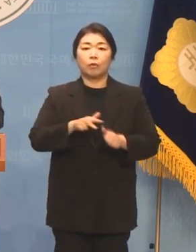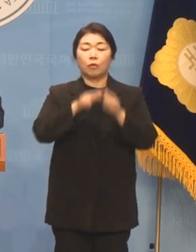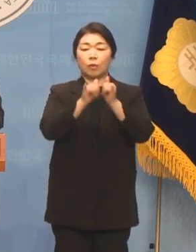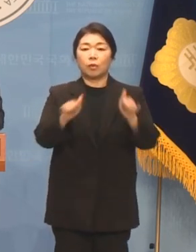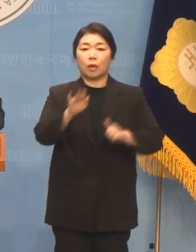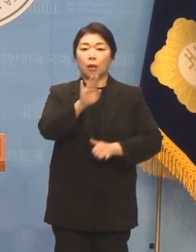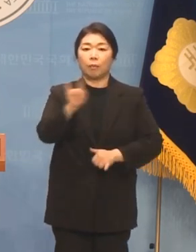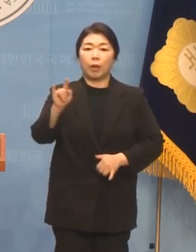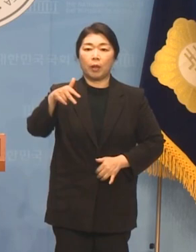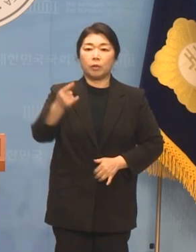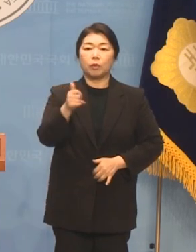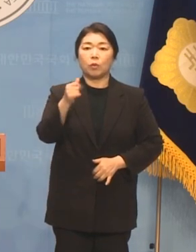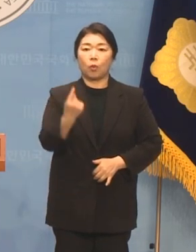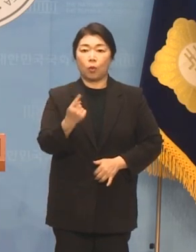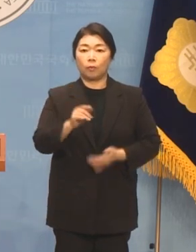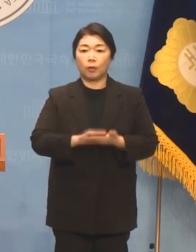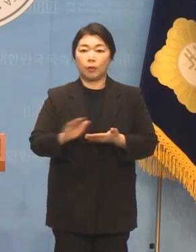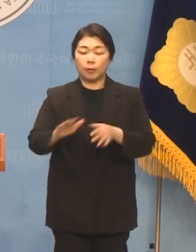배종호입니다